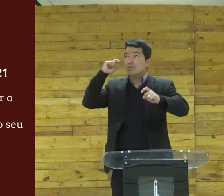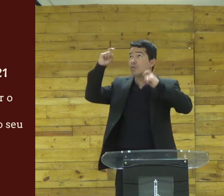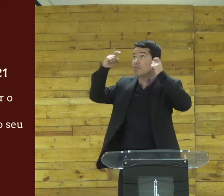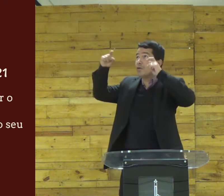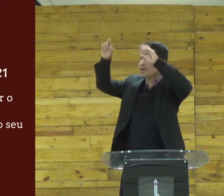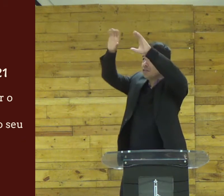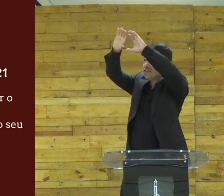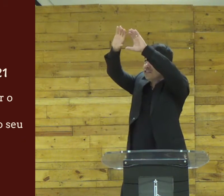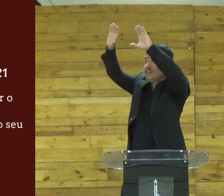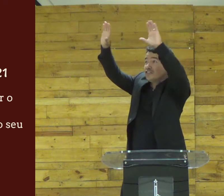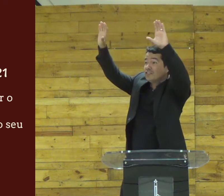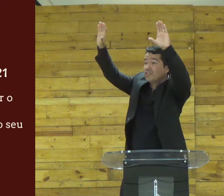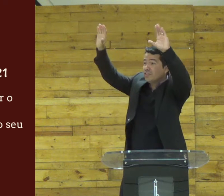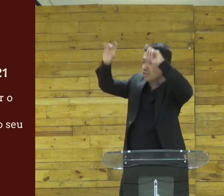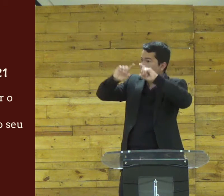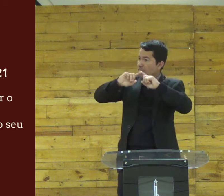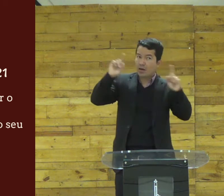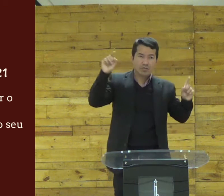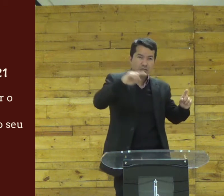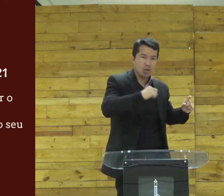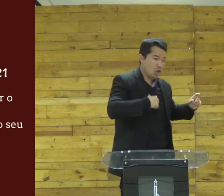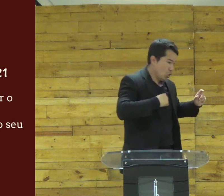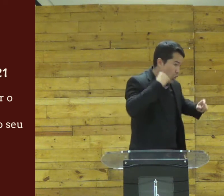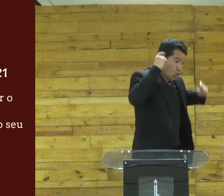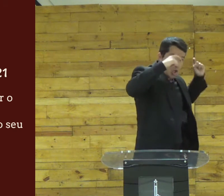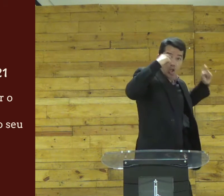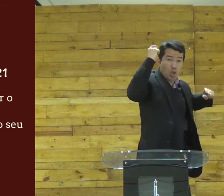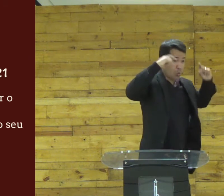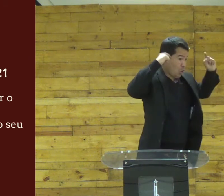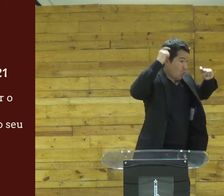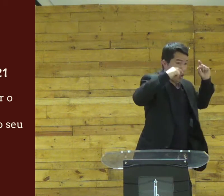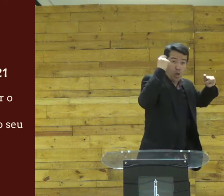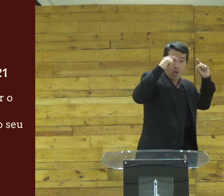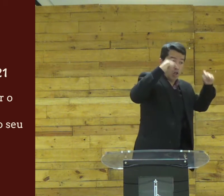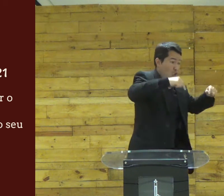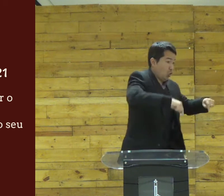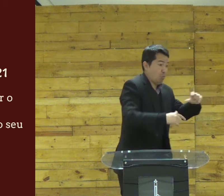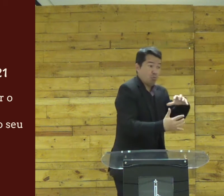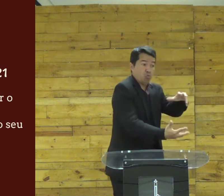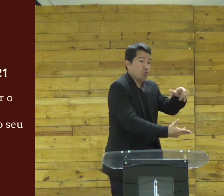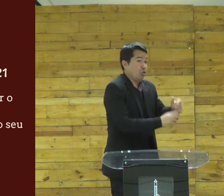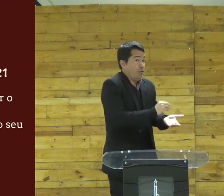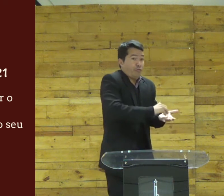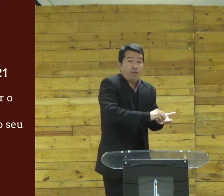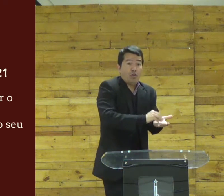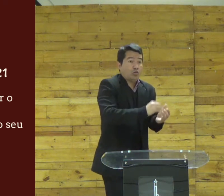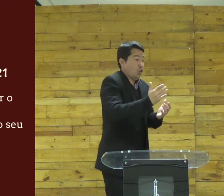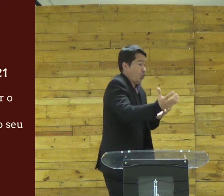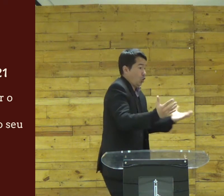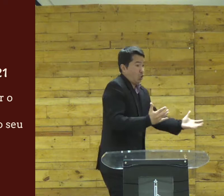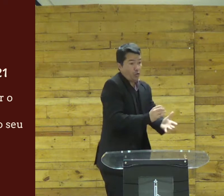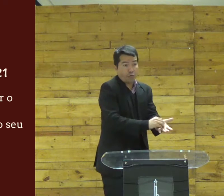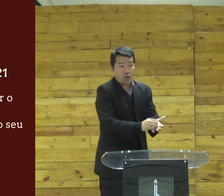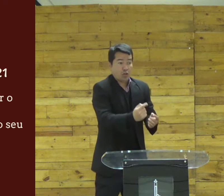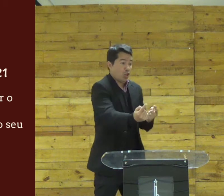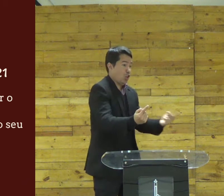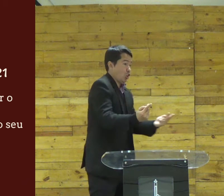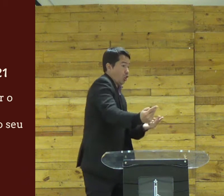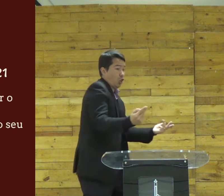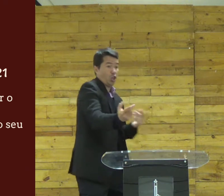por exemplo se você está preocupado com as coisas do céu mas também vive preocupado com as coisas do mundo porque falta isso falta